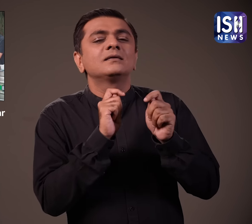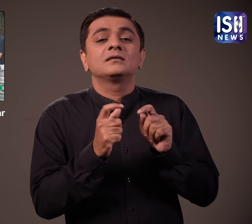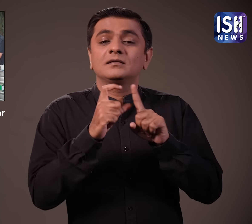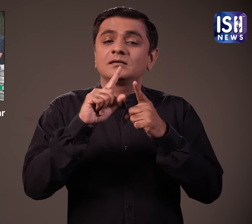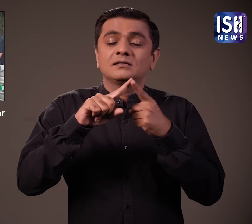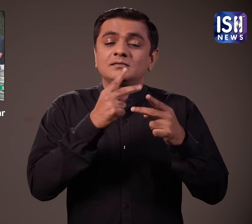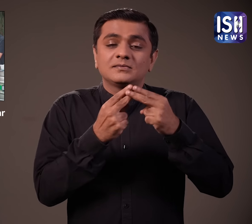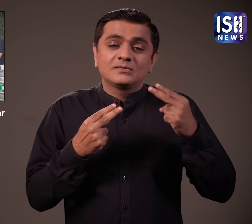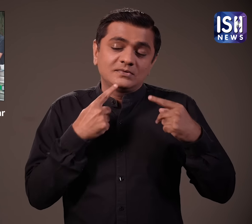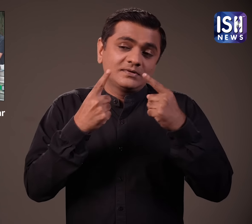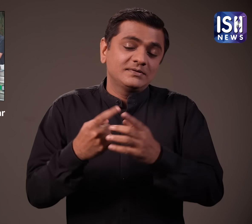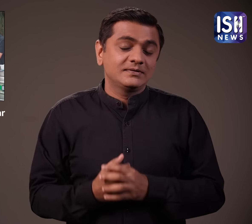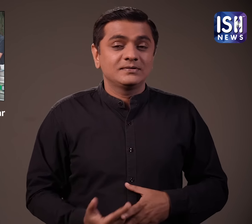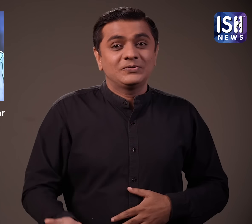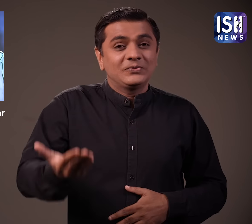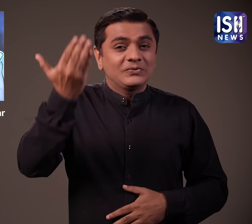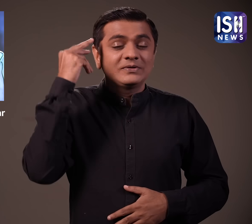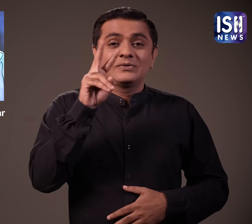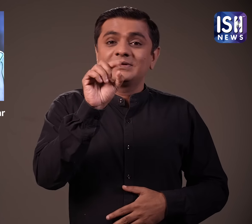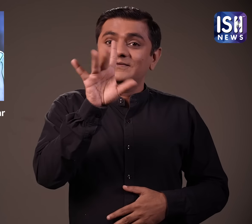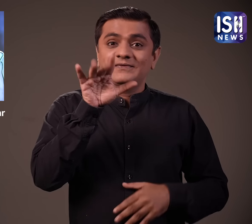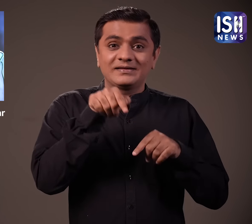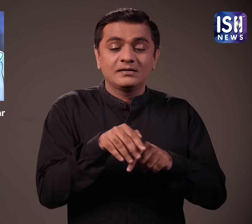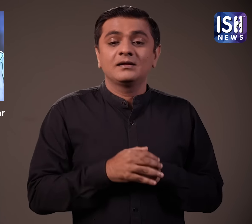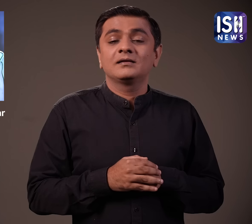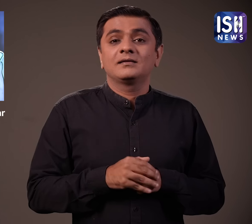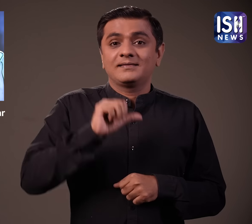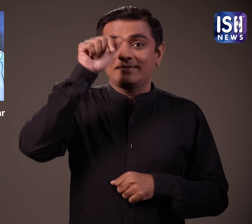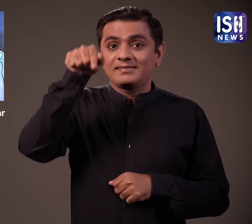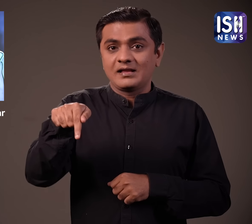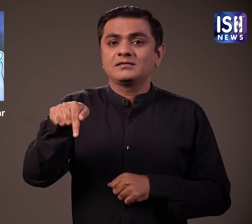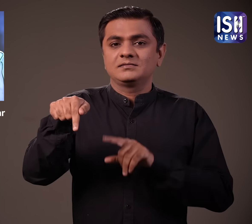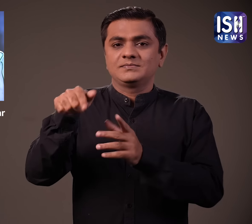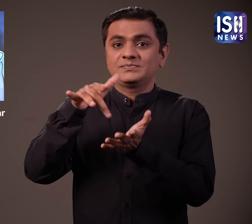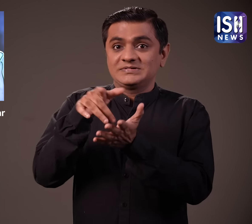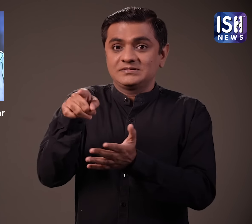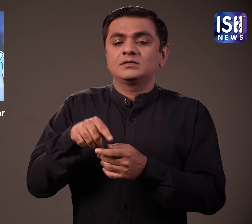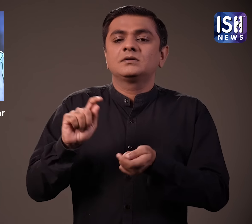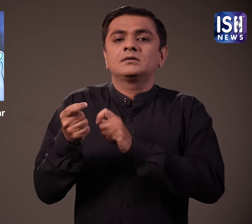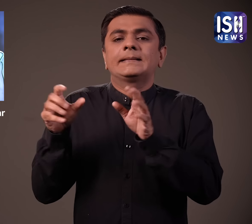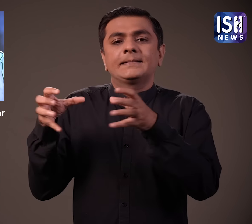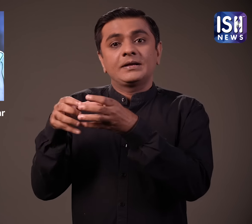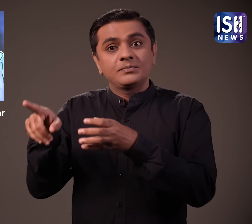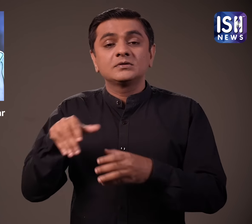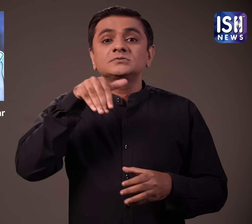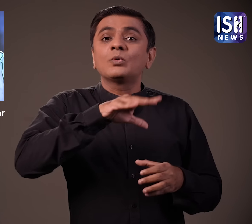बात्चीत में डीन एलगर ने कहा 2015 में साउथ अफरीका टेस्ट मैच के लिए भारत आया था